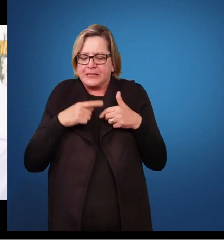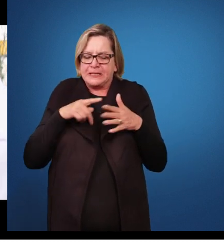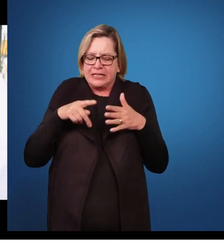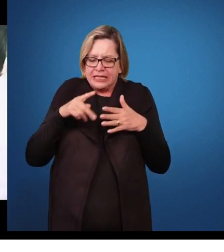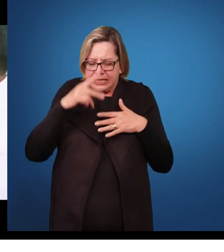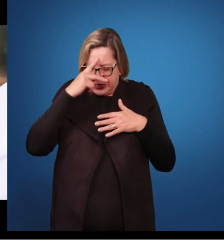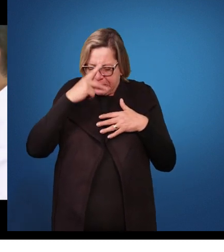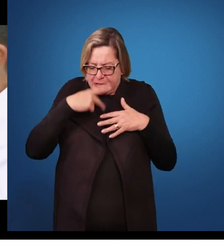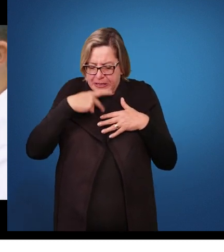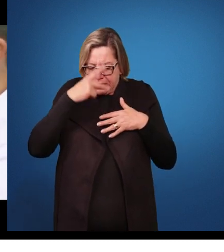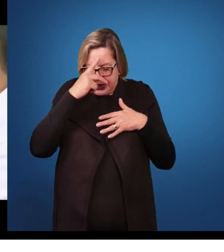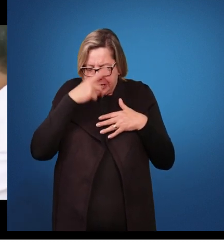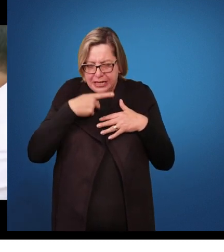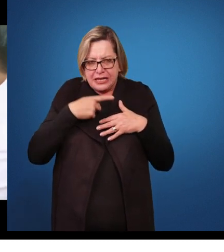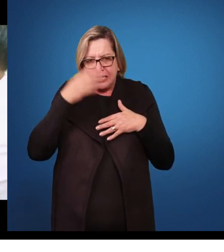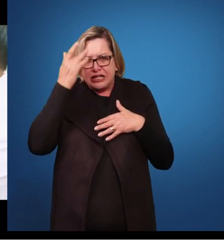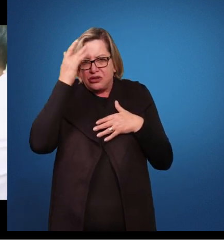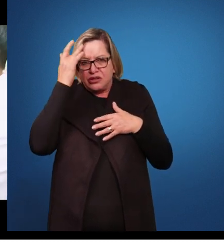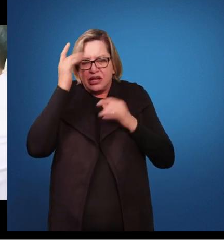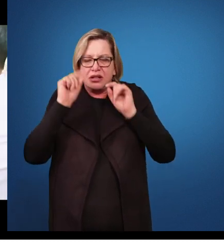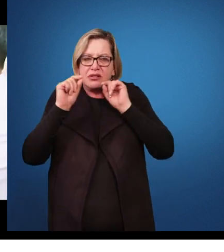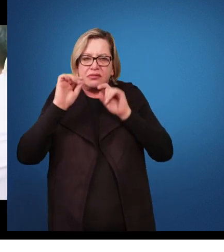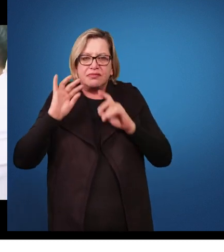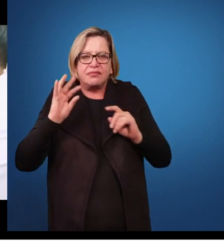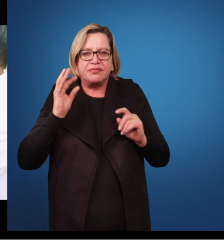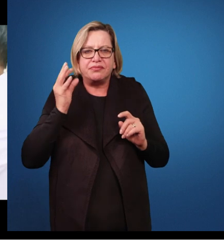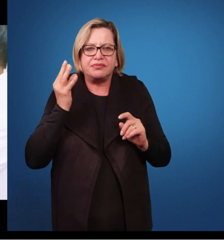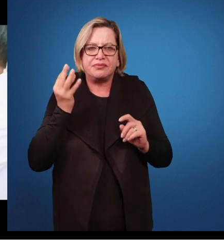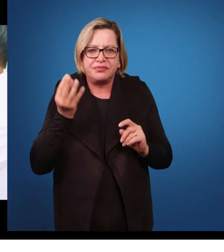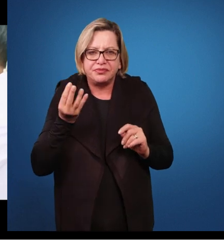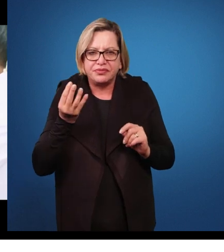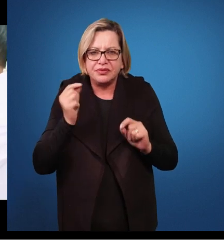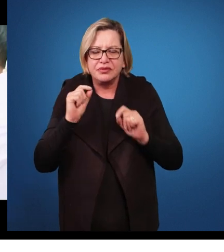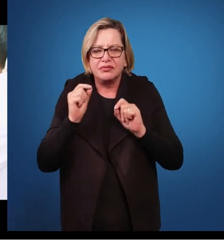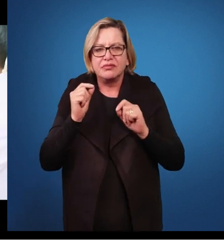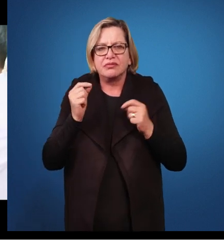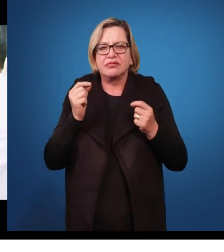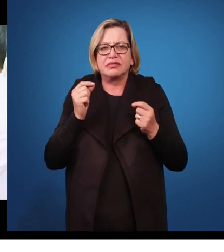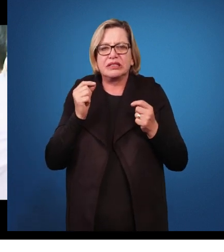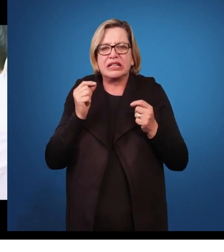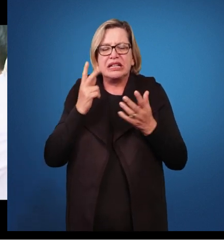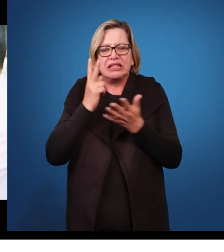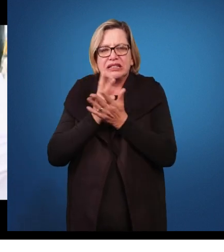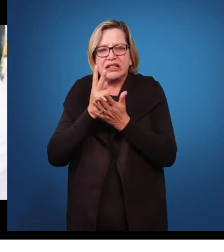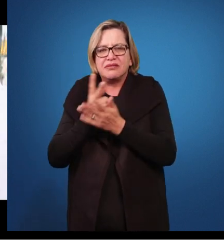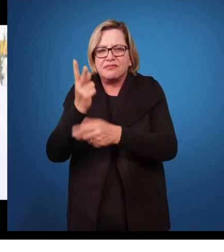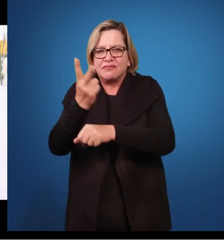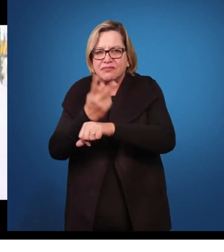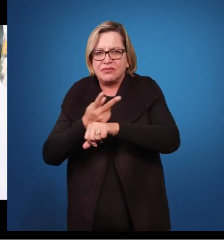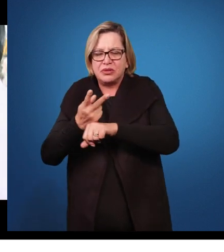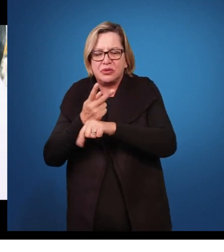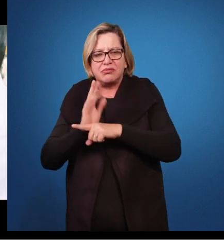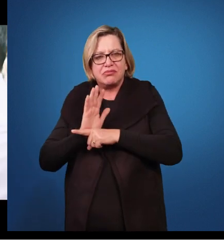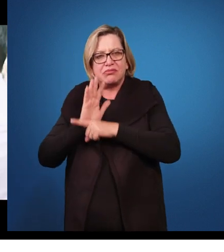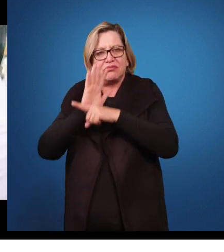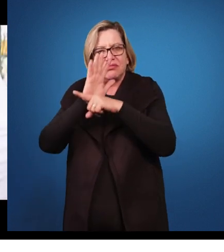não sabe direito o que está acontecendo com o que passa, busque ajuda. Nós temos aí o PIA,